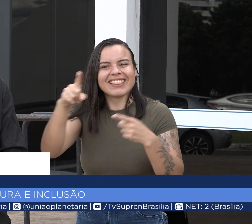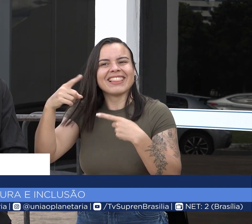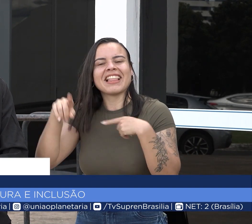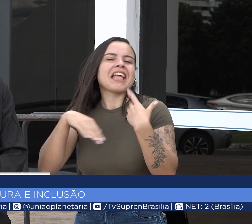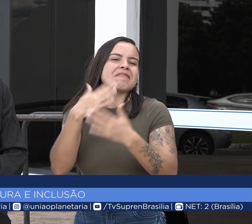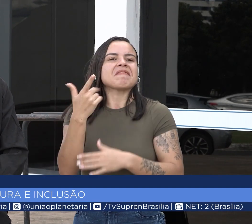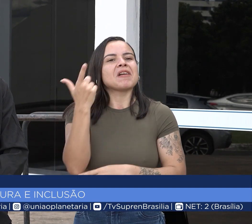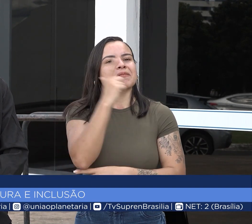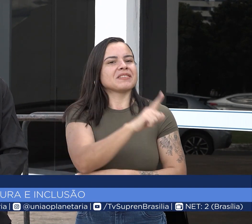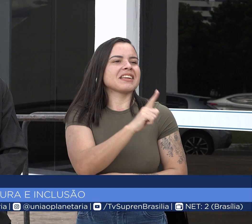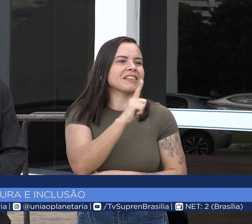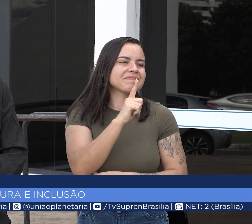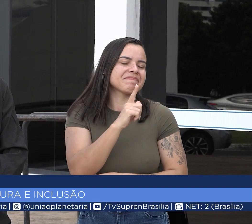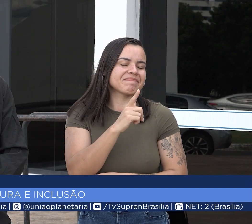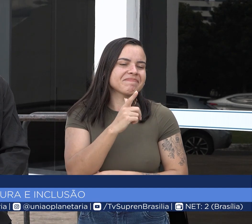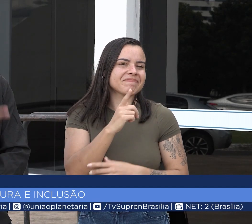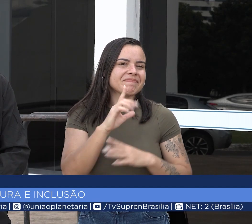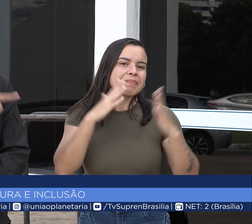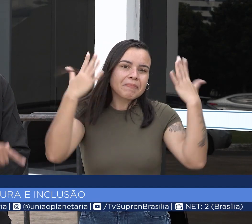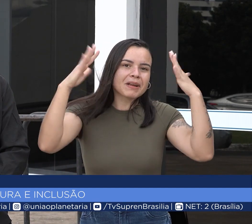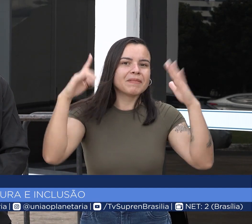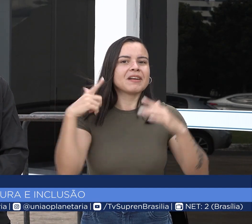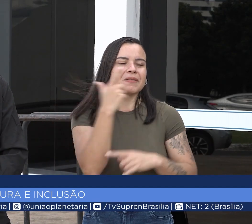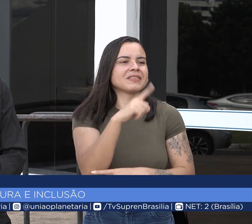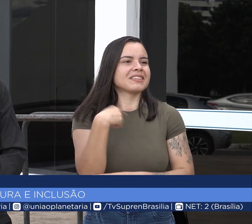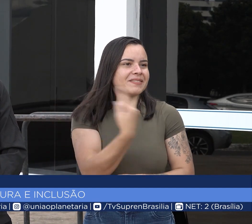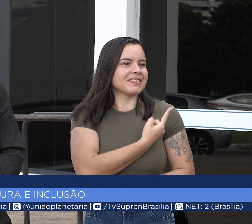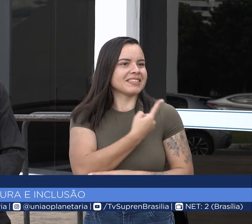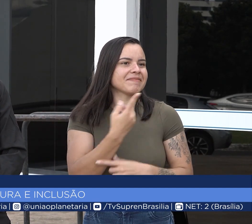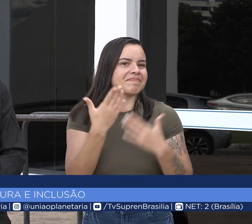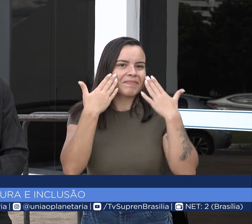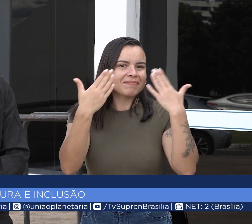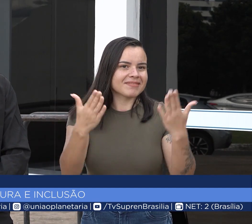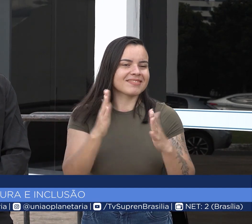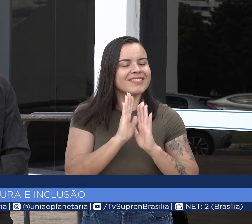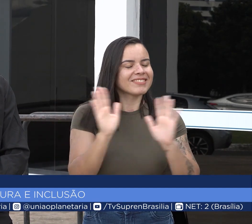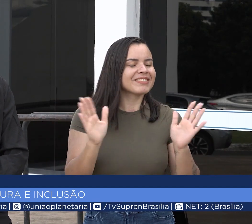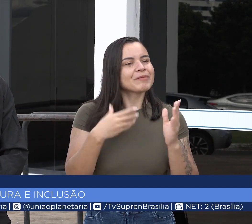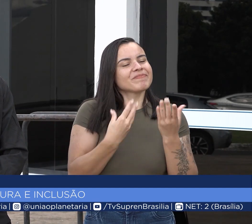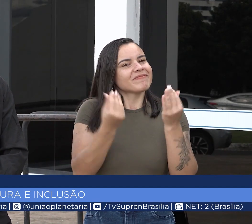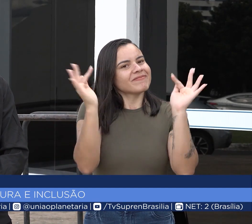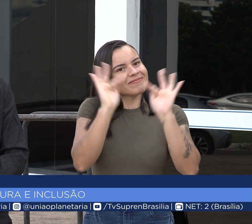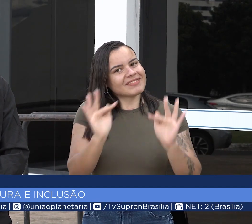conquista para a gente sentir esse poder, essa felicidade que a arte nos proporciona.